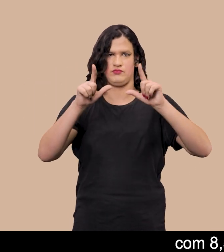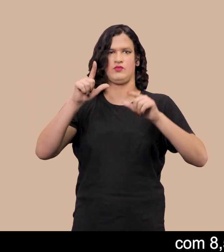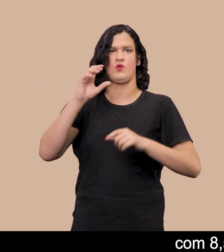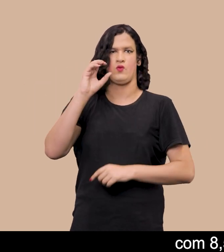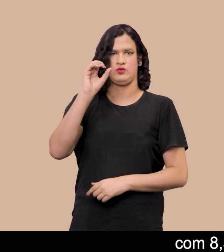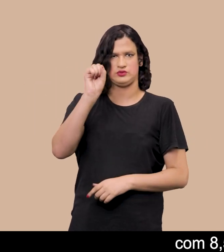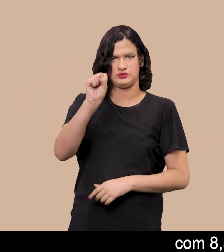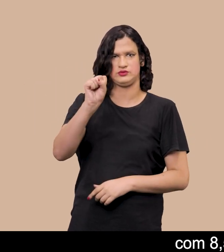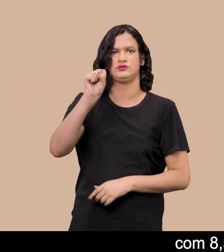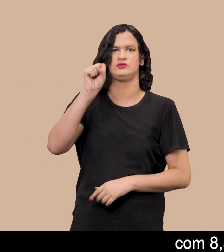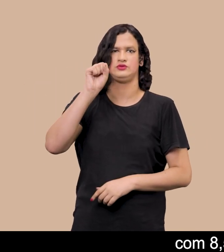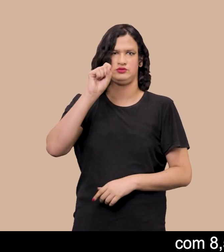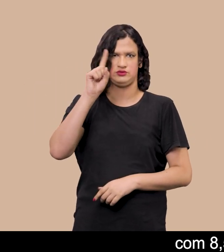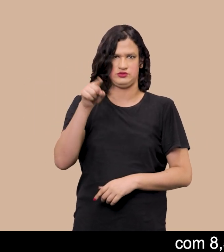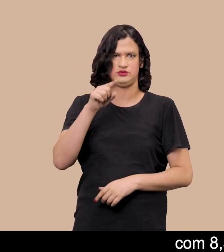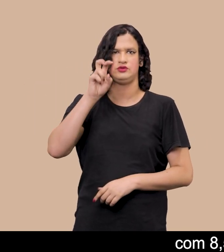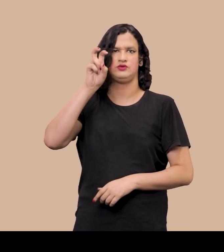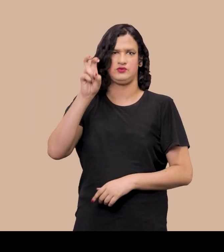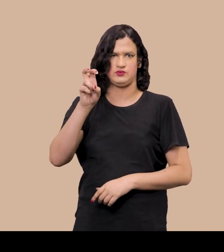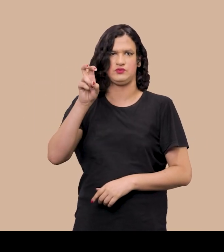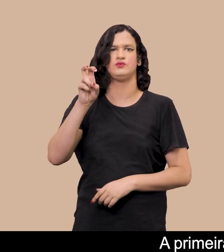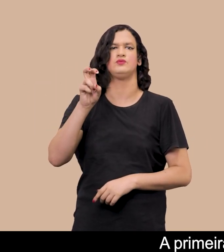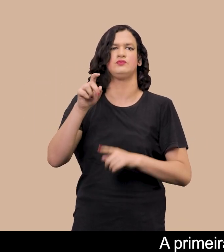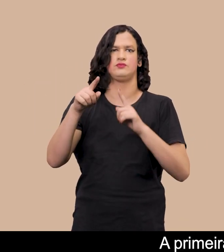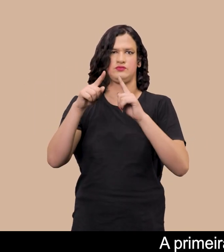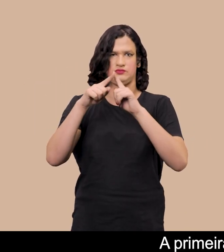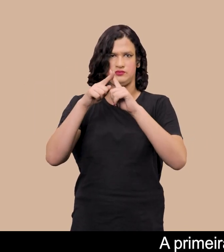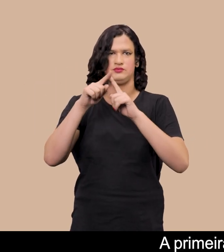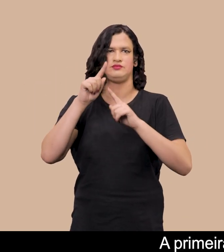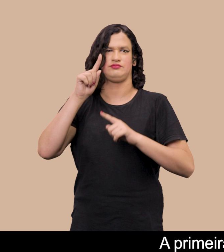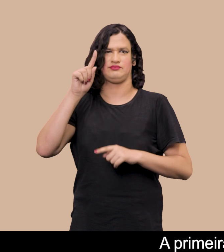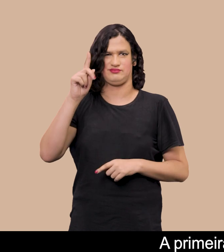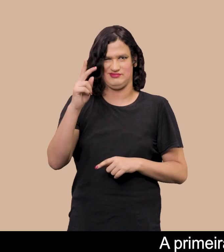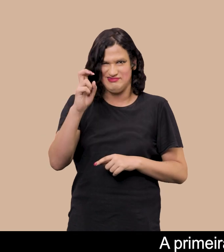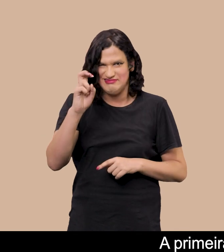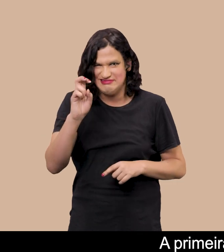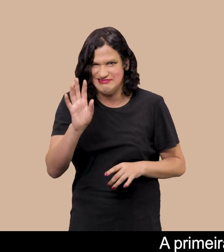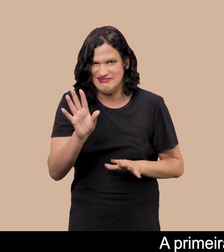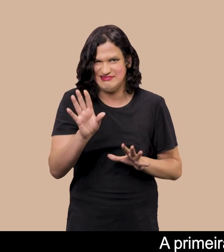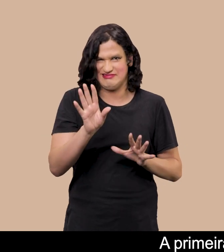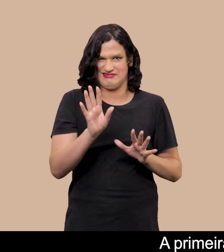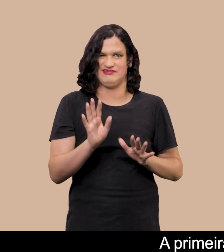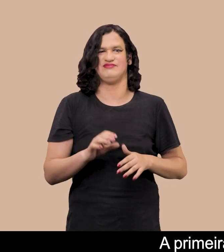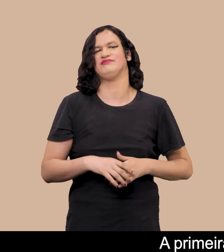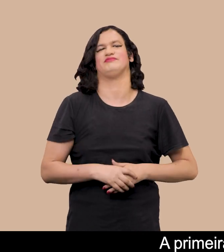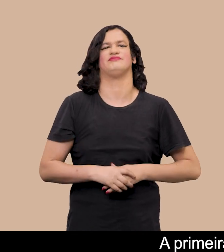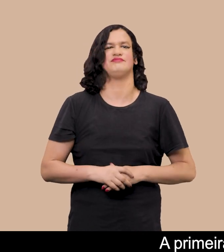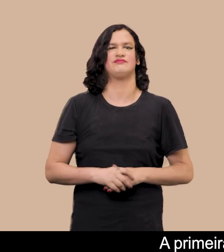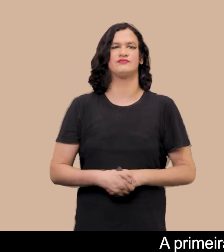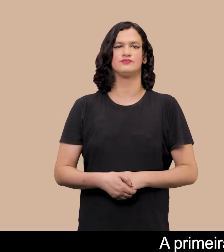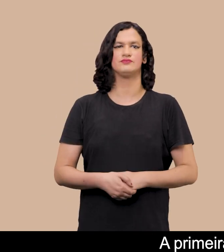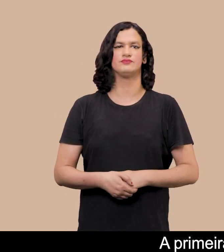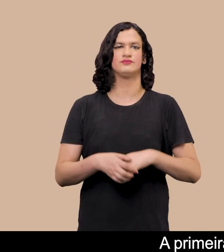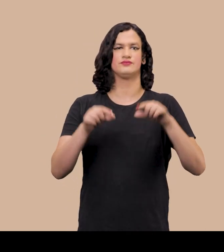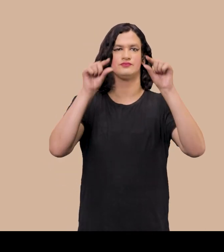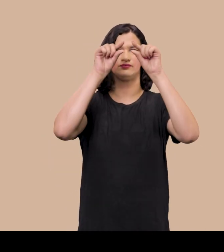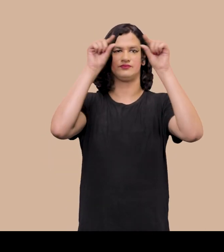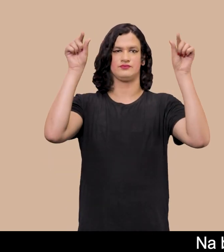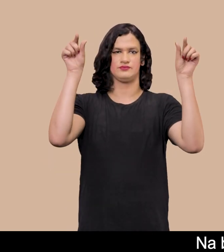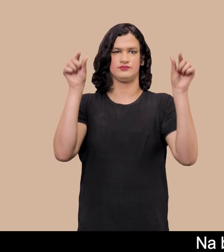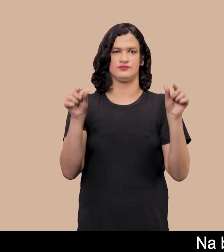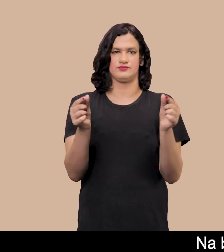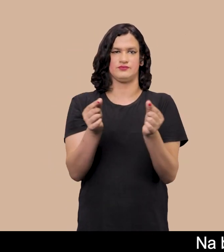largura Por 5,5 de altura A primeira delas traz um par de pés sobre a imagem de tons verdes